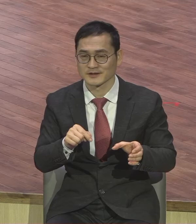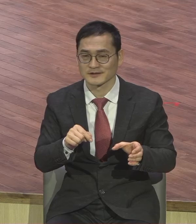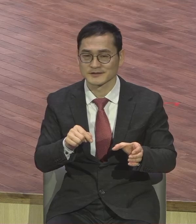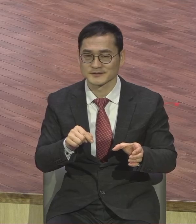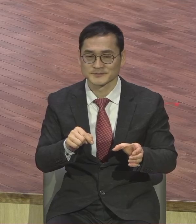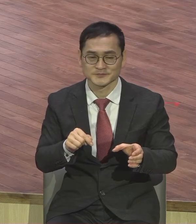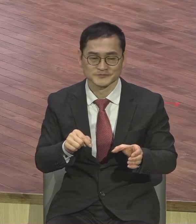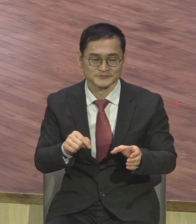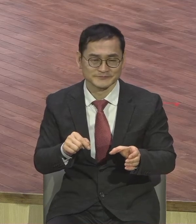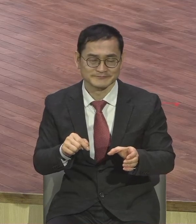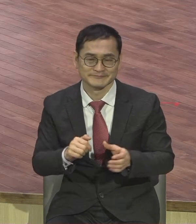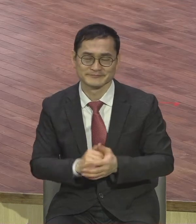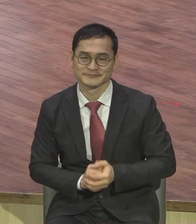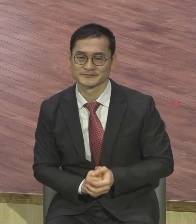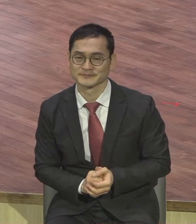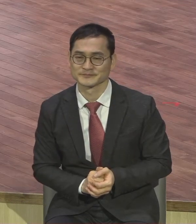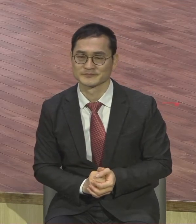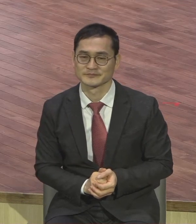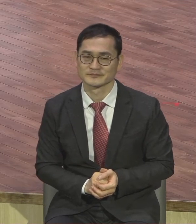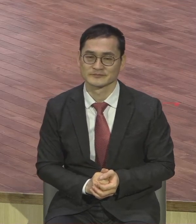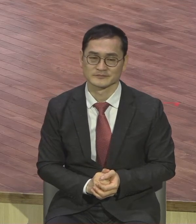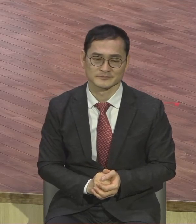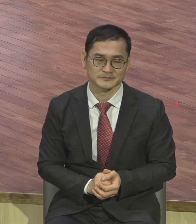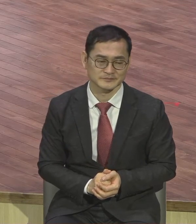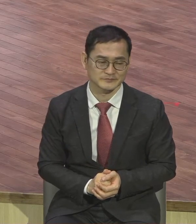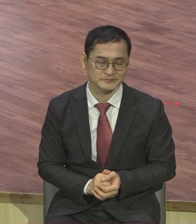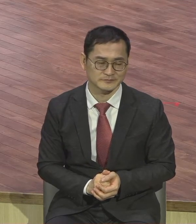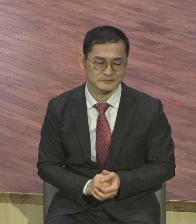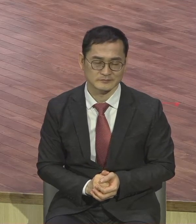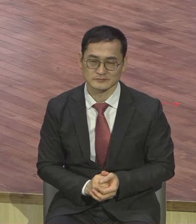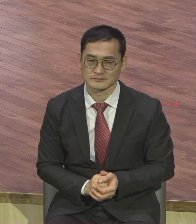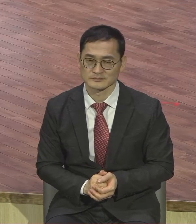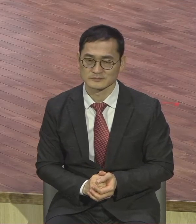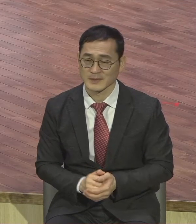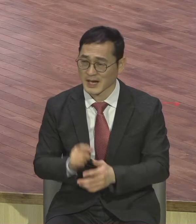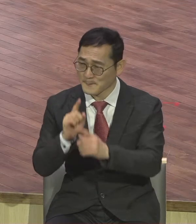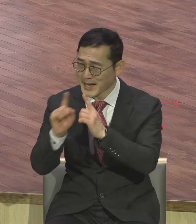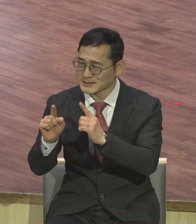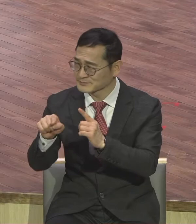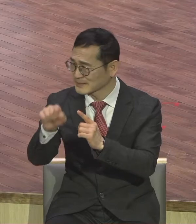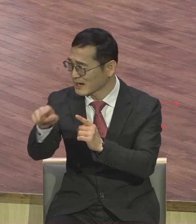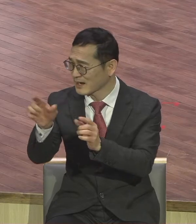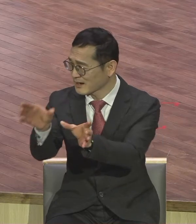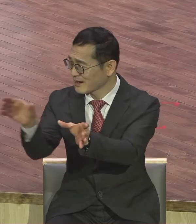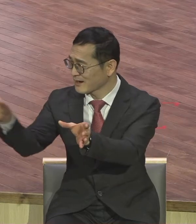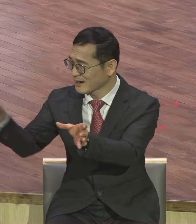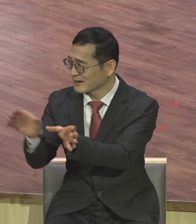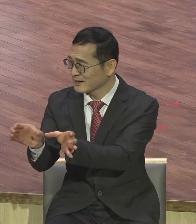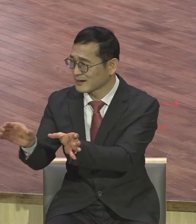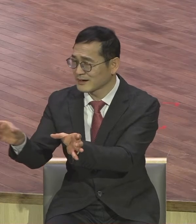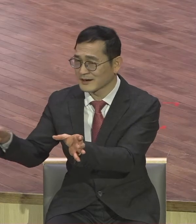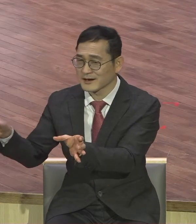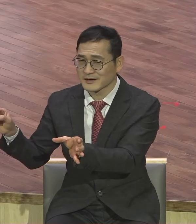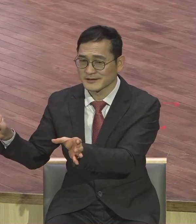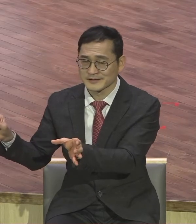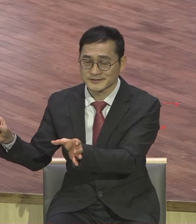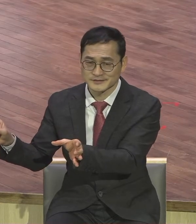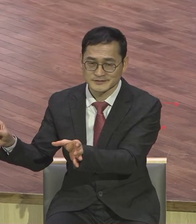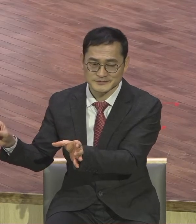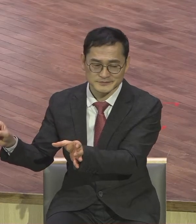말씀이 풍성 있는데 답을 다 주는 비밀이 다 있는데 이것을 마음껏